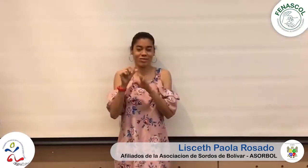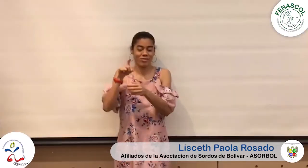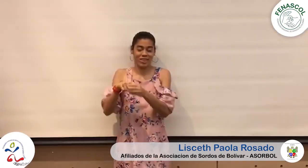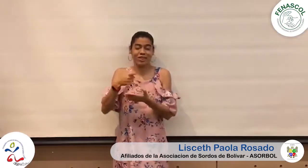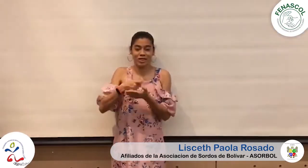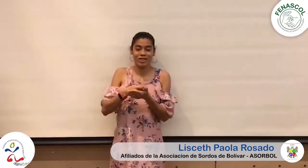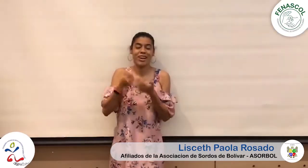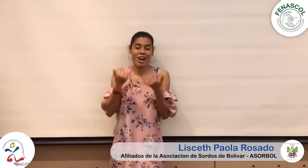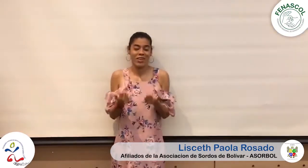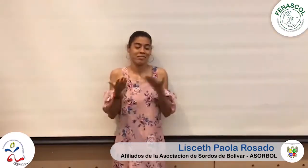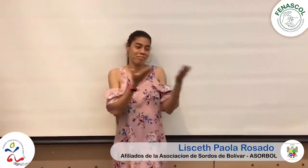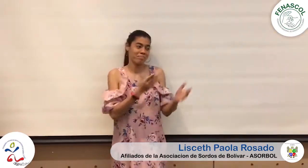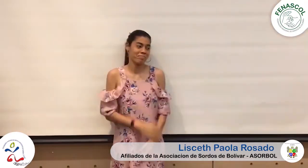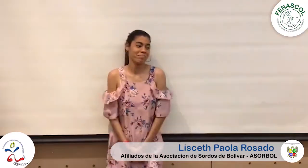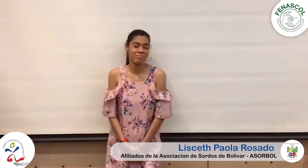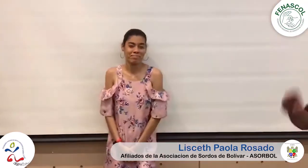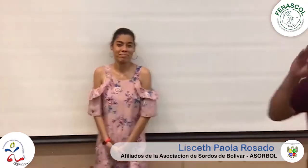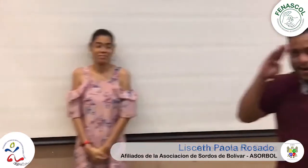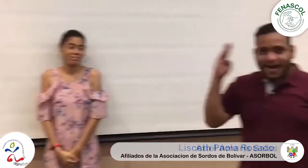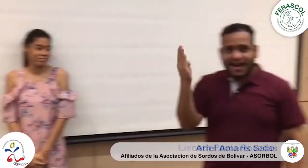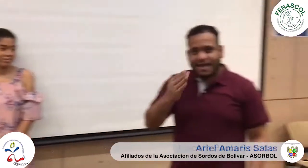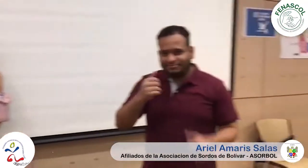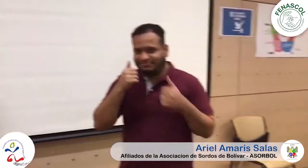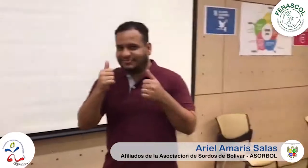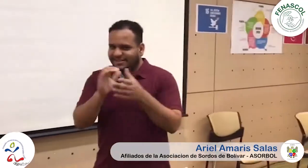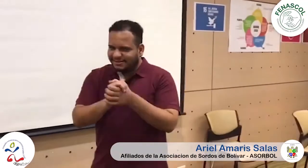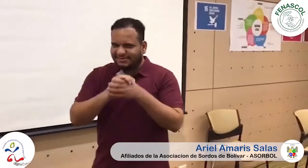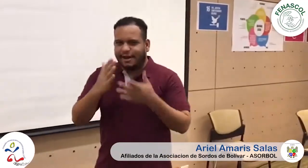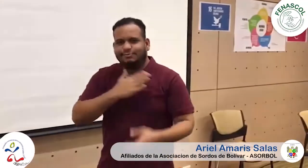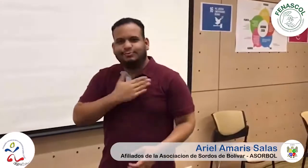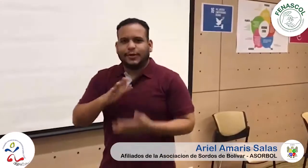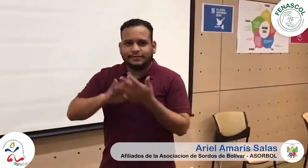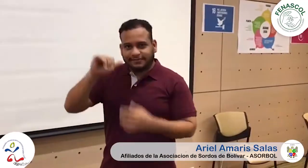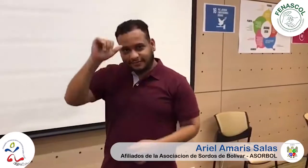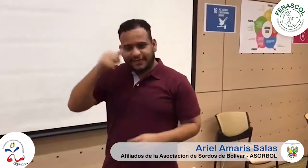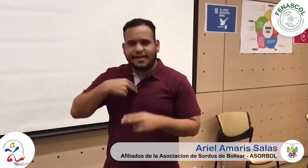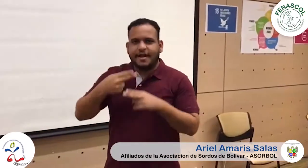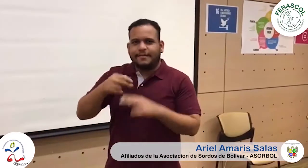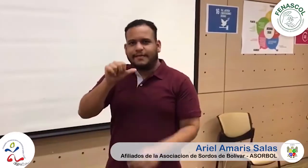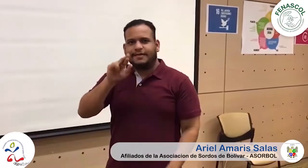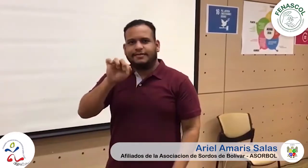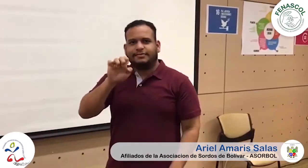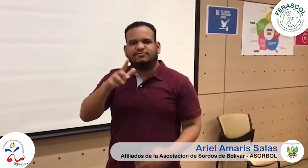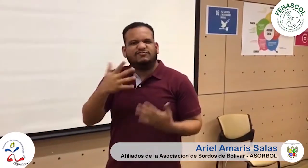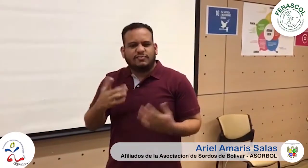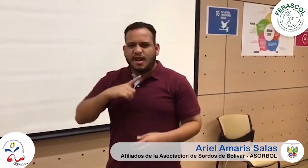Yo formo parte de la Asociación de Sordos de Bolívar. Hola, un saludo para todos, mi seña es esta, mi nombre es Ariel,